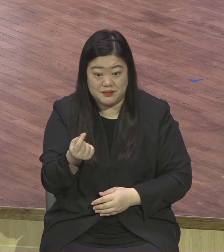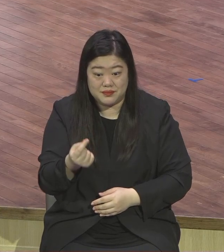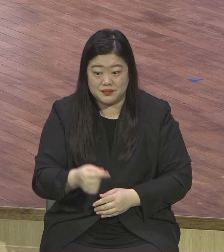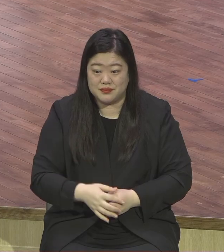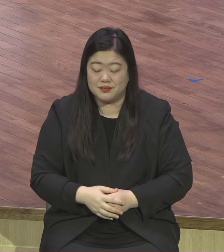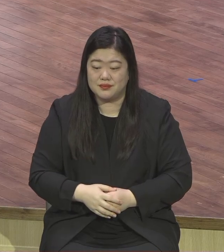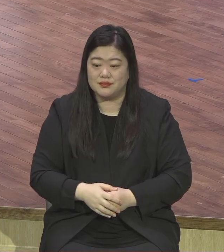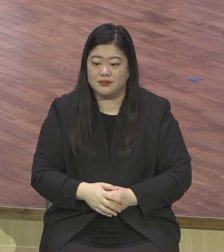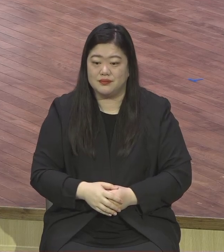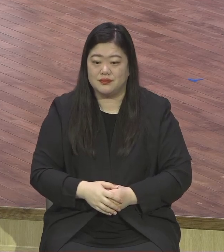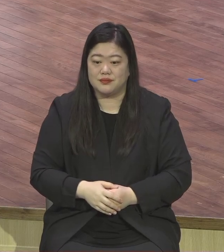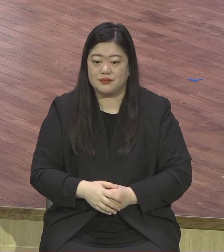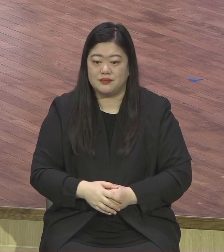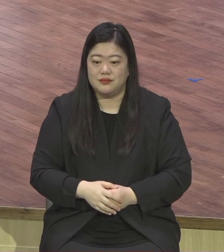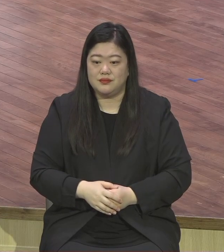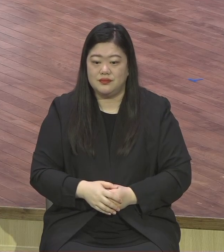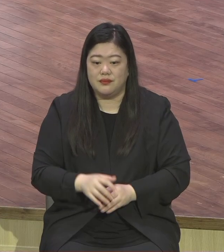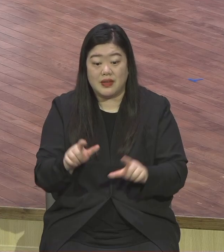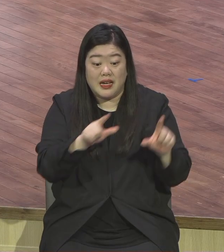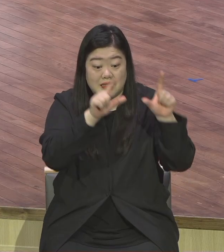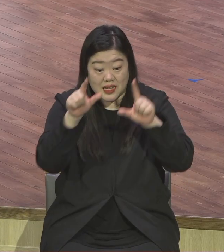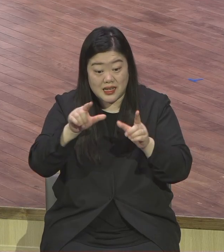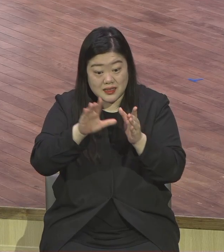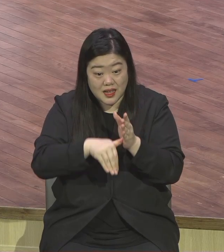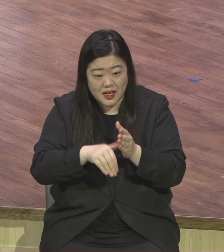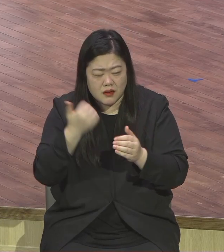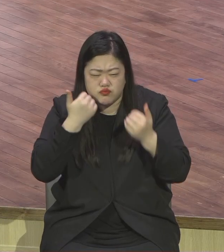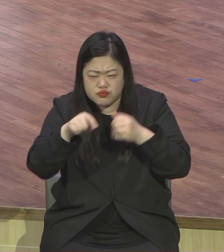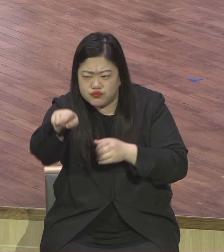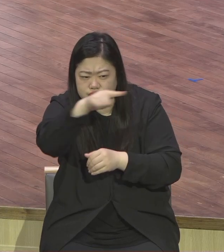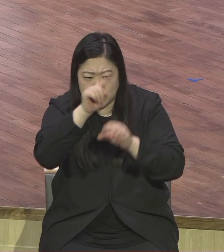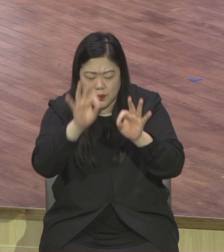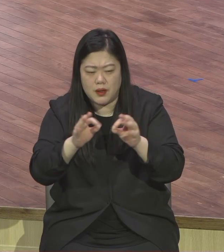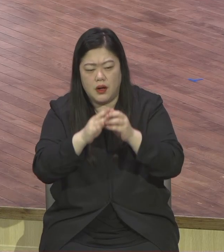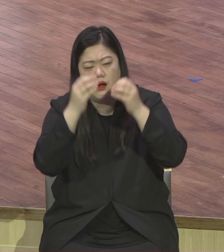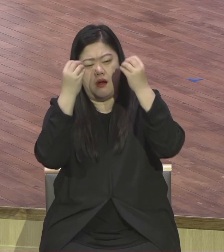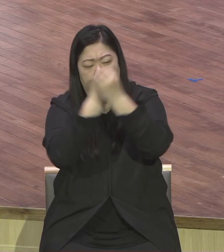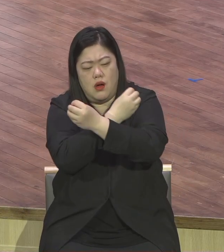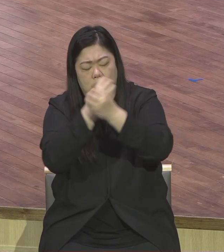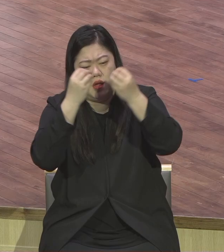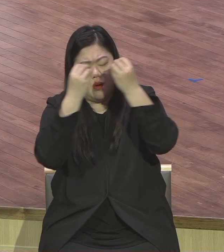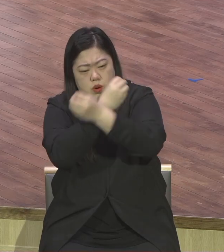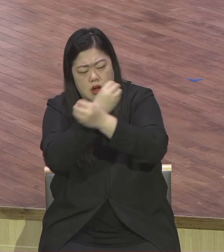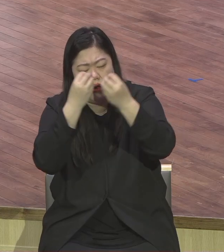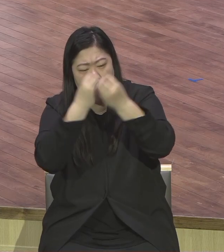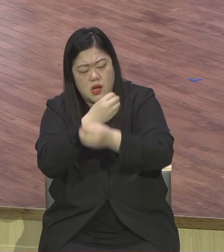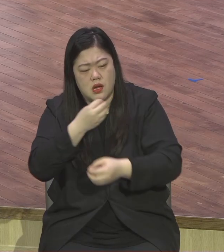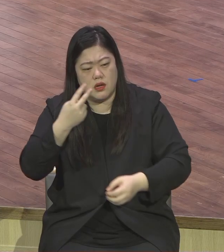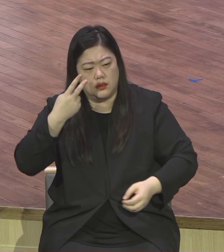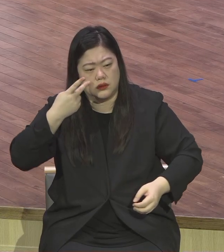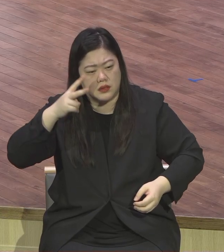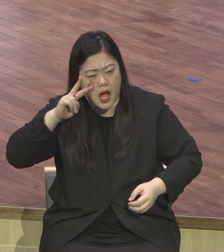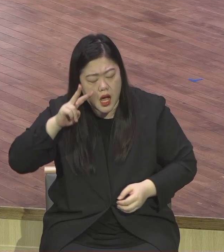굉장히 많이 있습니다. 오해를 많이 합니다. 오해를 많이 이렇게나요. 사소한 오해가